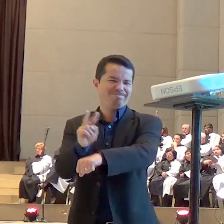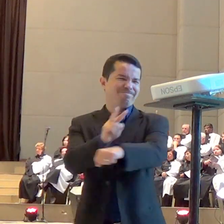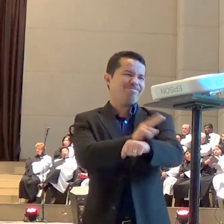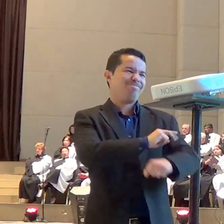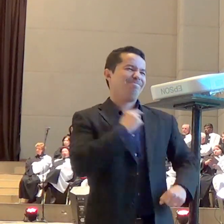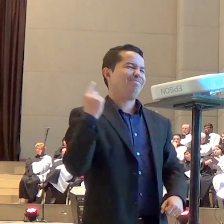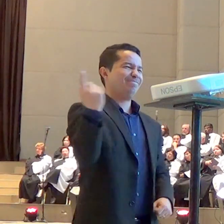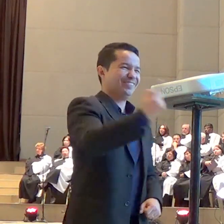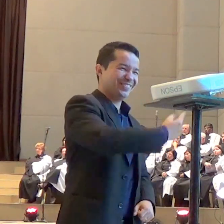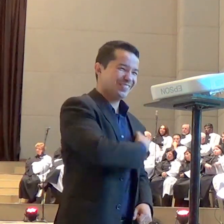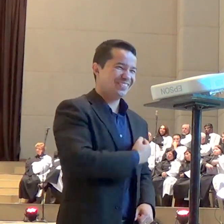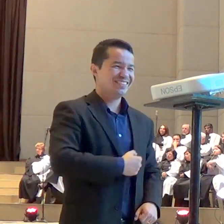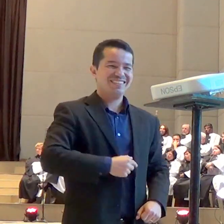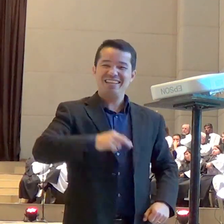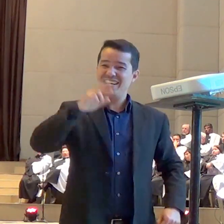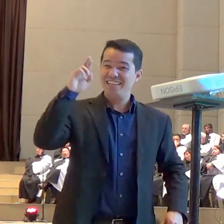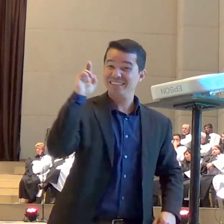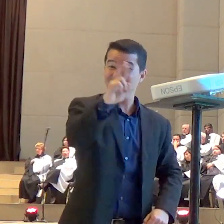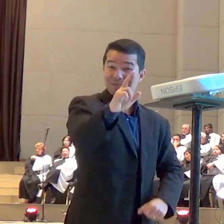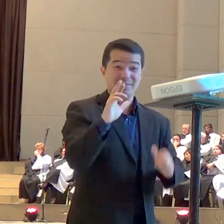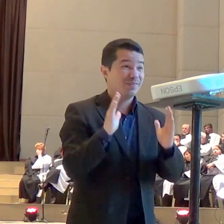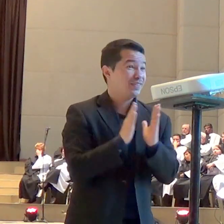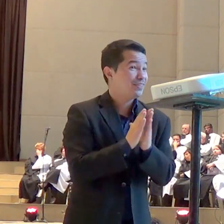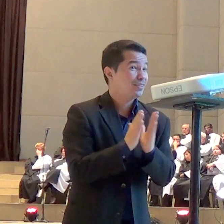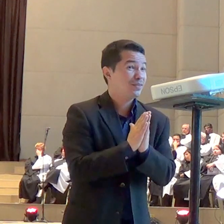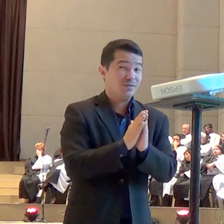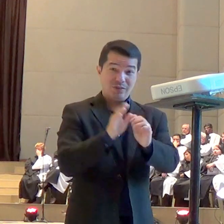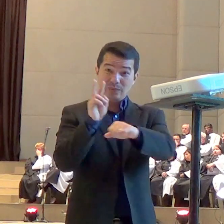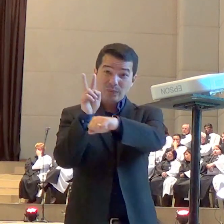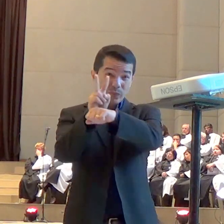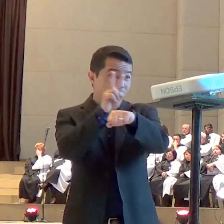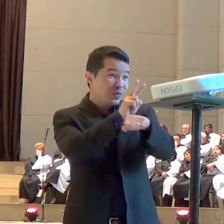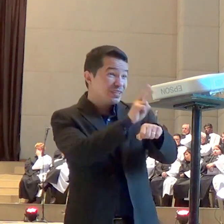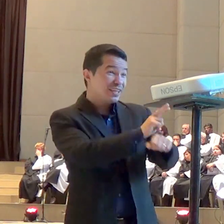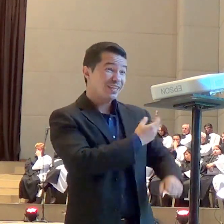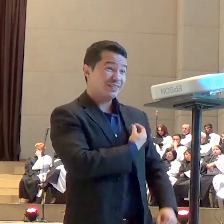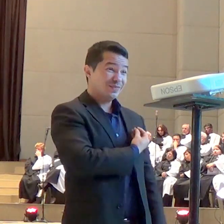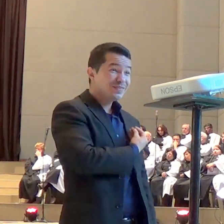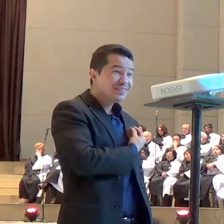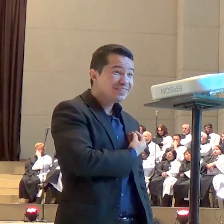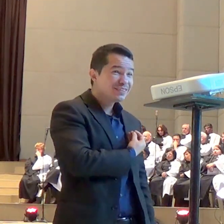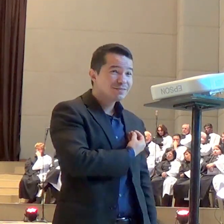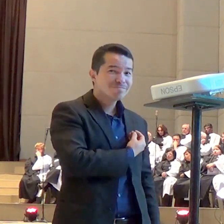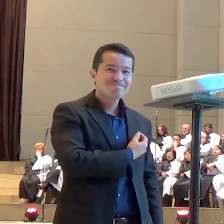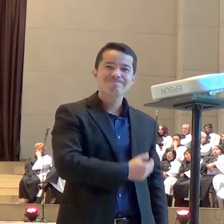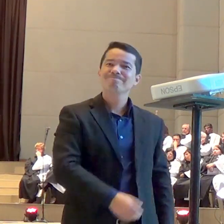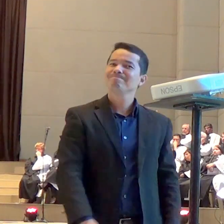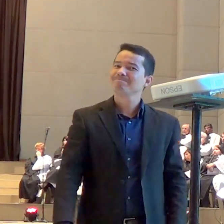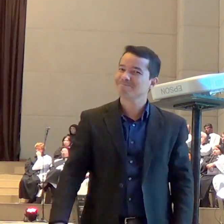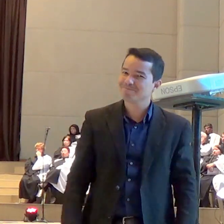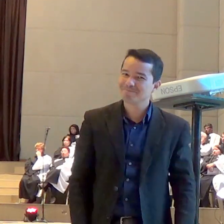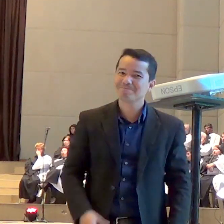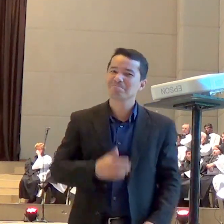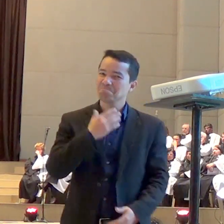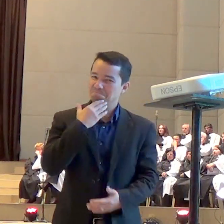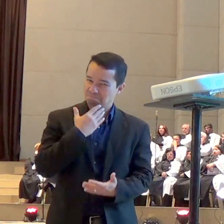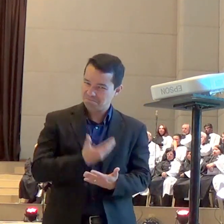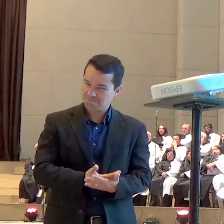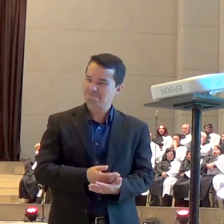respondendo algumas vezes as nossas orações talvez o texto mais impressionante sobre resposta de